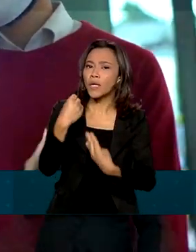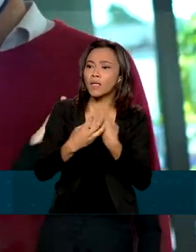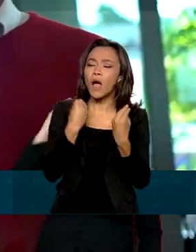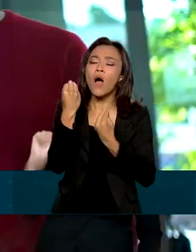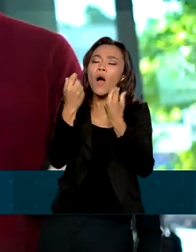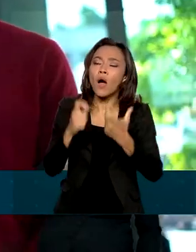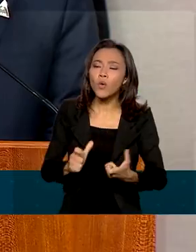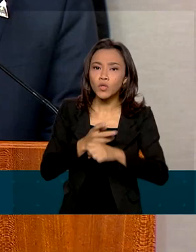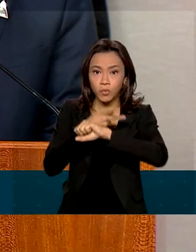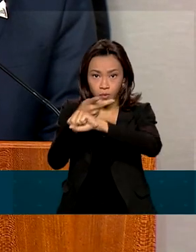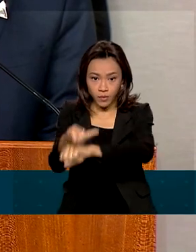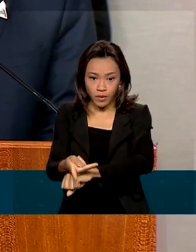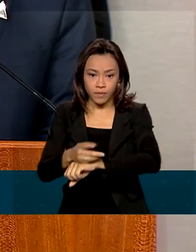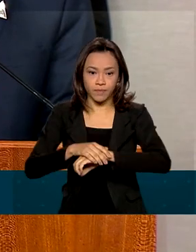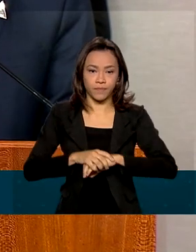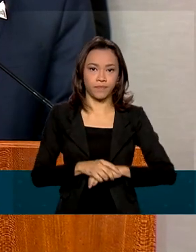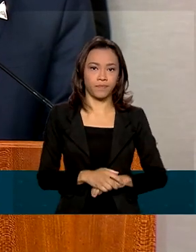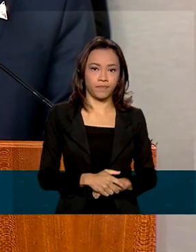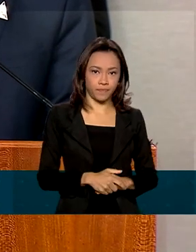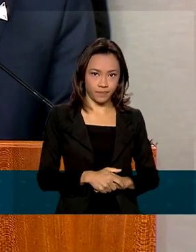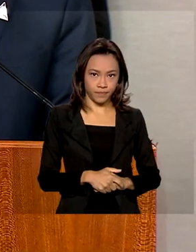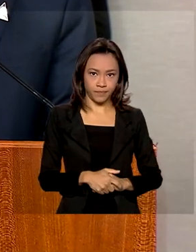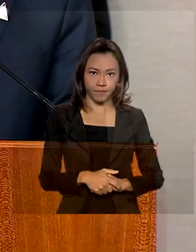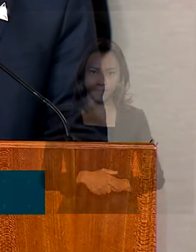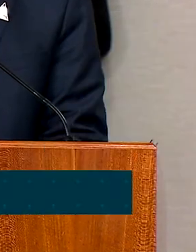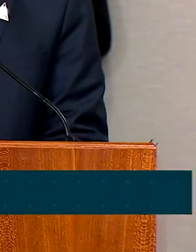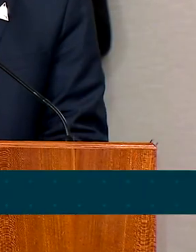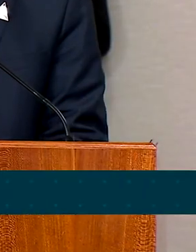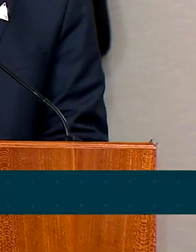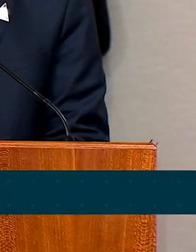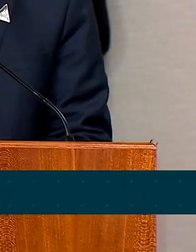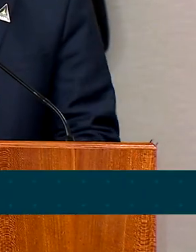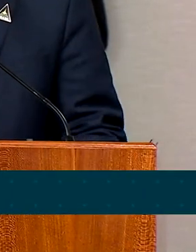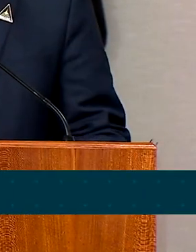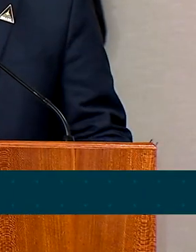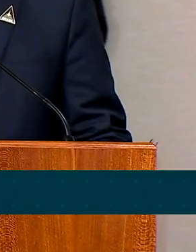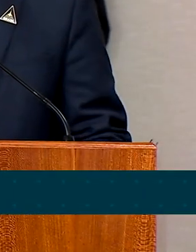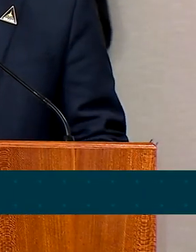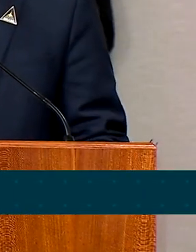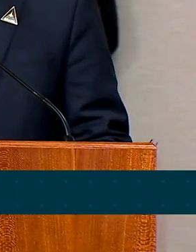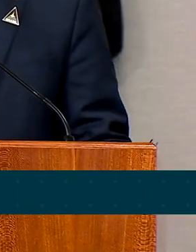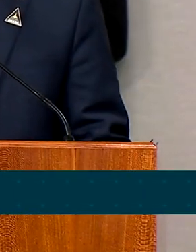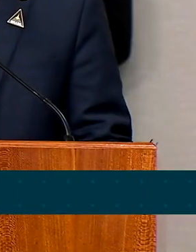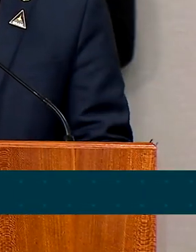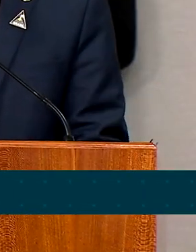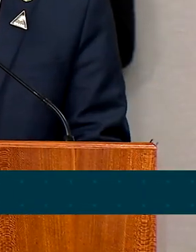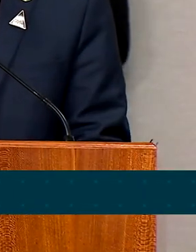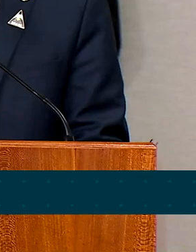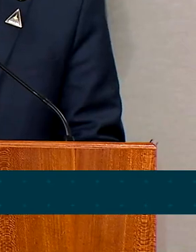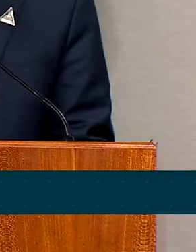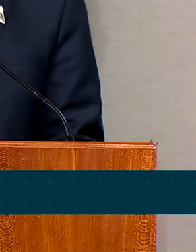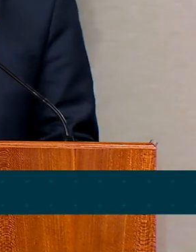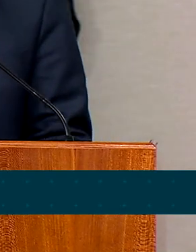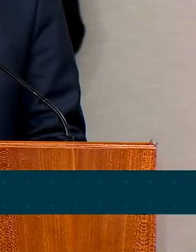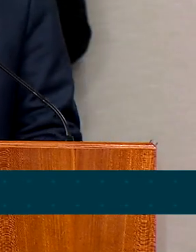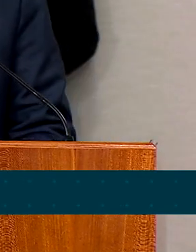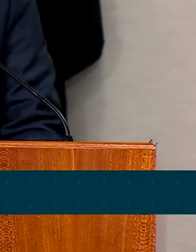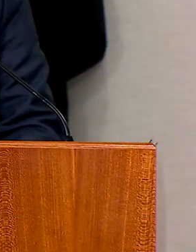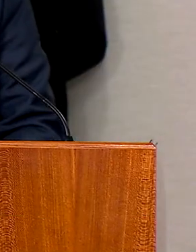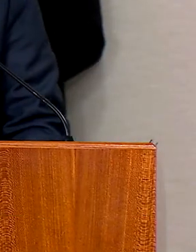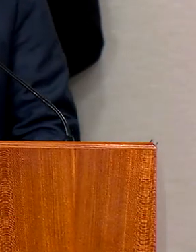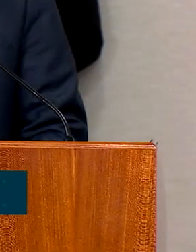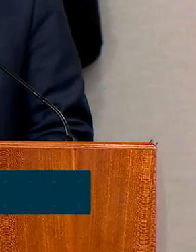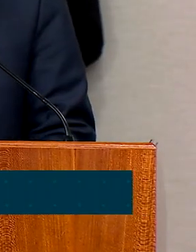reportar um crime. A ação Turismo Sem Drogas visa sensibilizar os nossos turistas brasileiros e